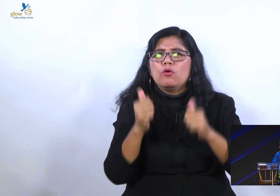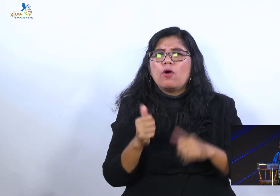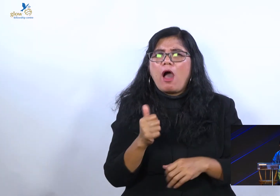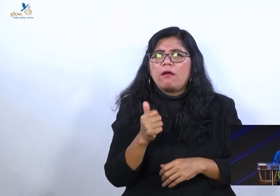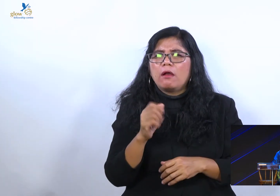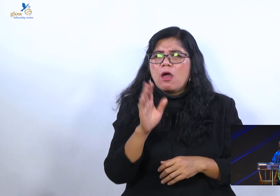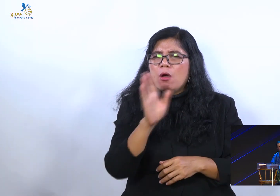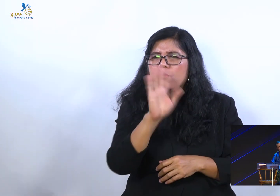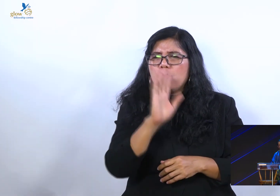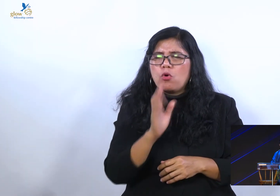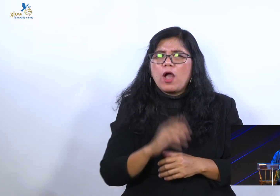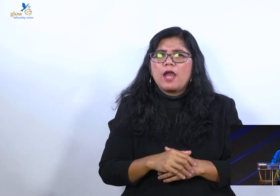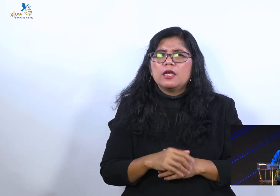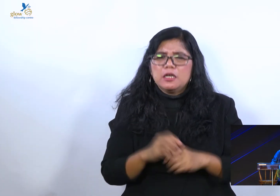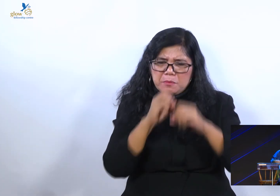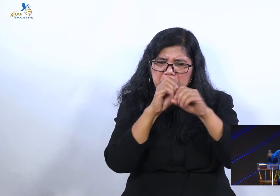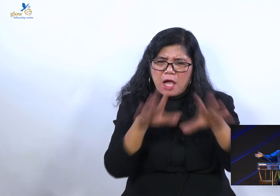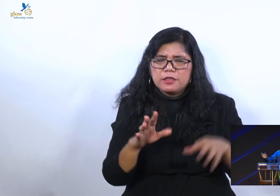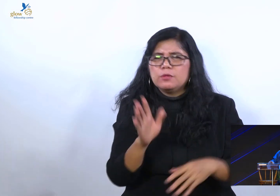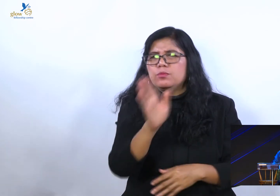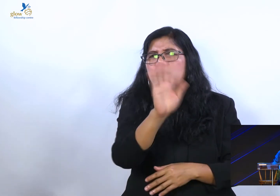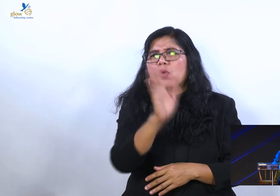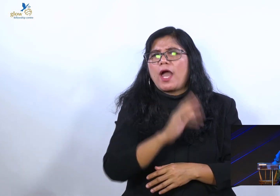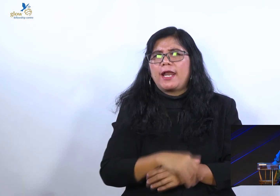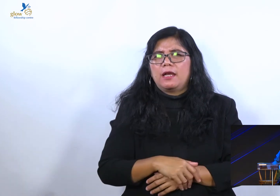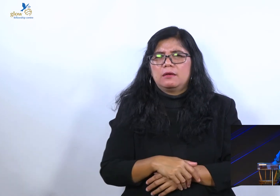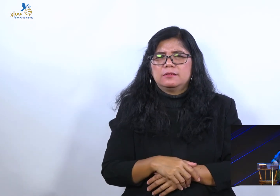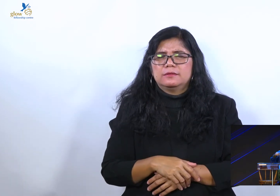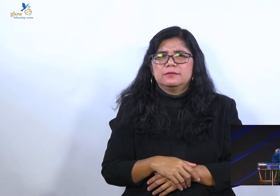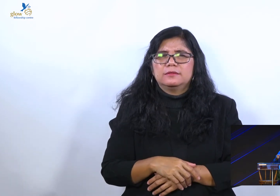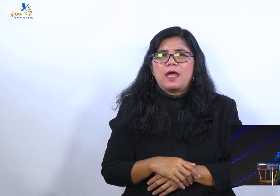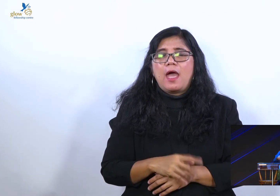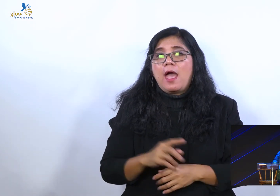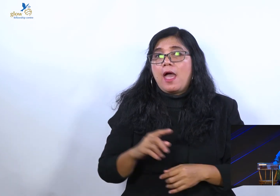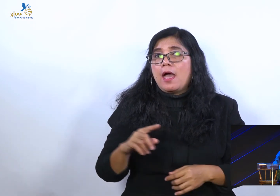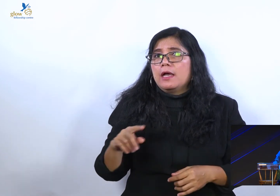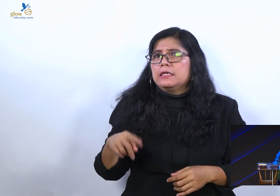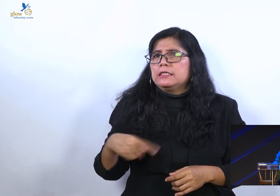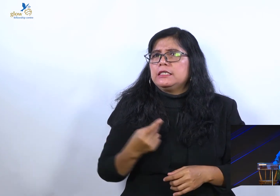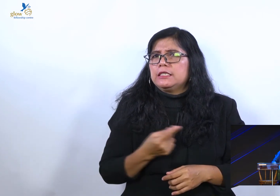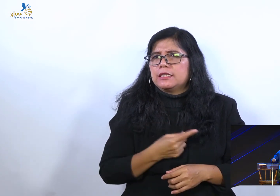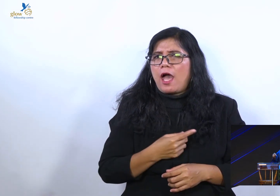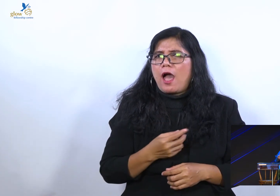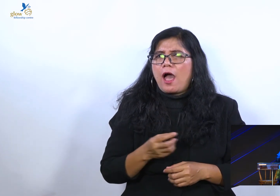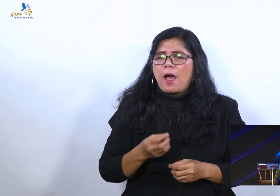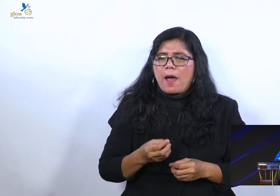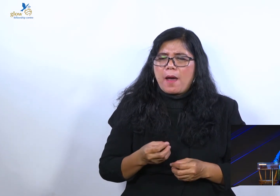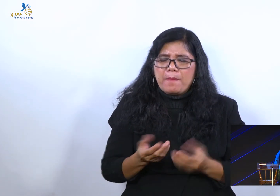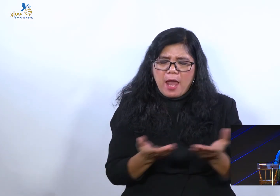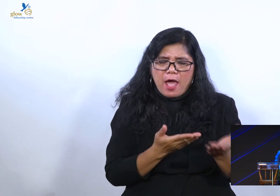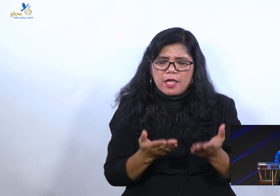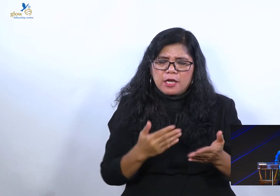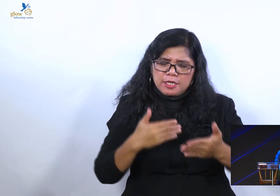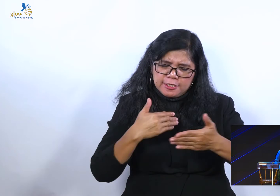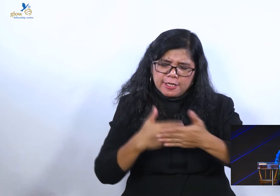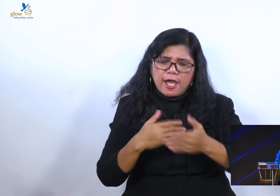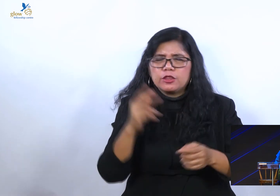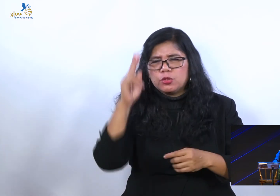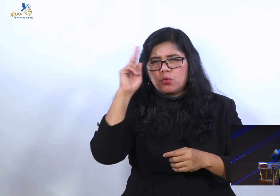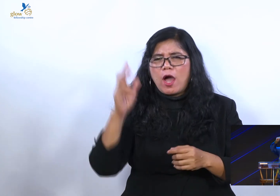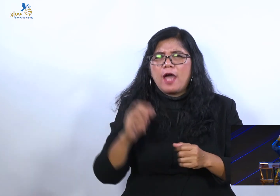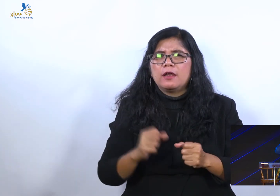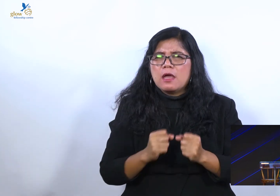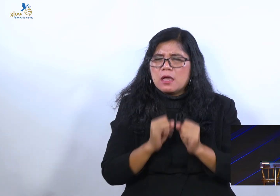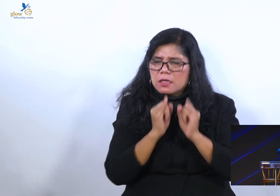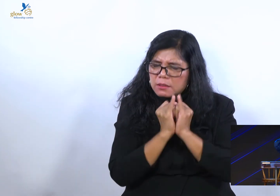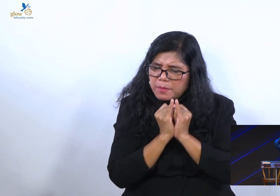Kenapa kita melayani? Kenapa kita mengembalikan perpuluhan milik Allah? Kenapa kita mau hidup dekat dengan Tuhan? Kenapa kita mau beribadah semakin sungguh-sungguh